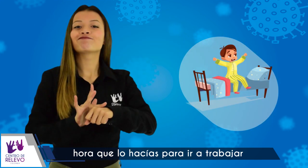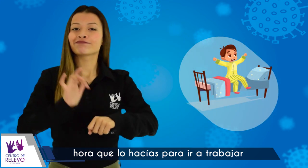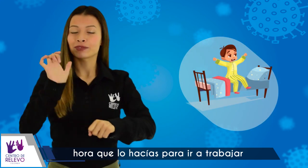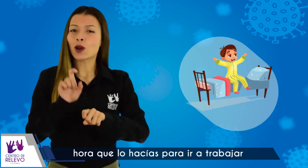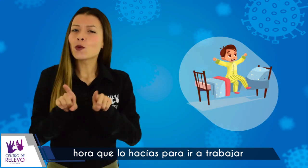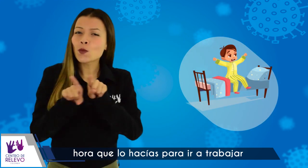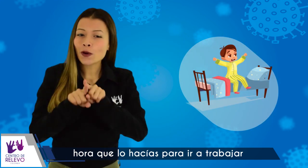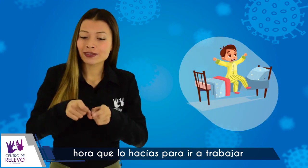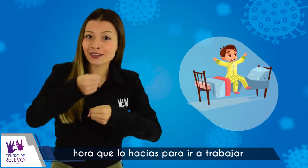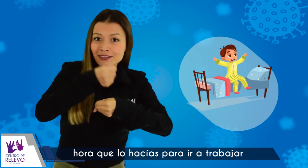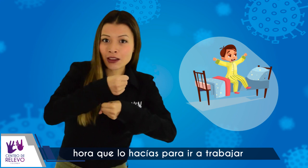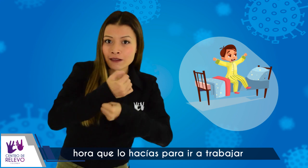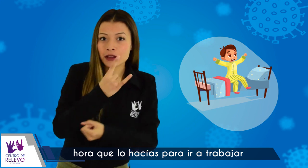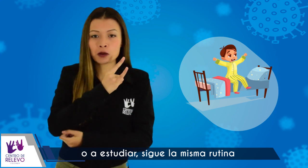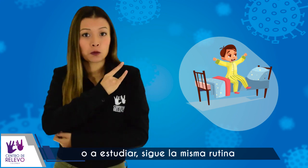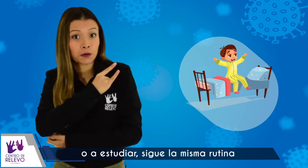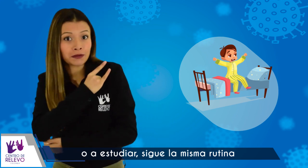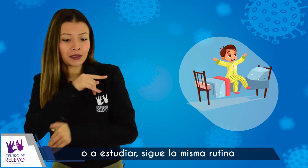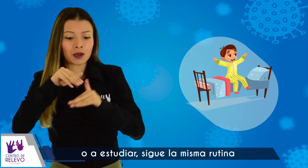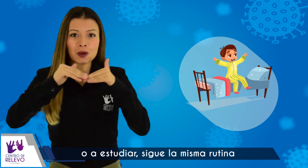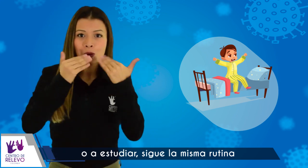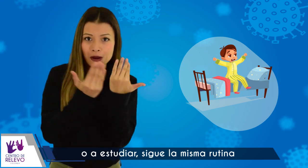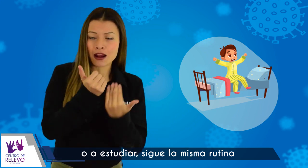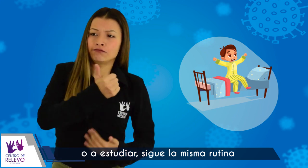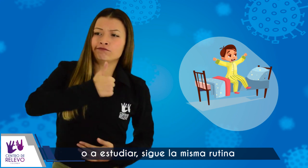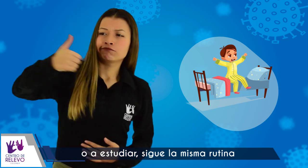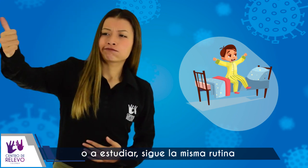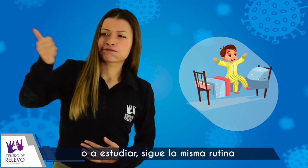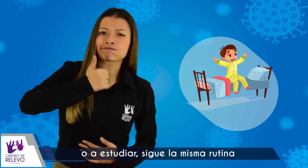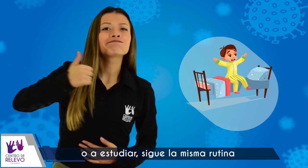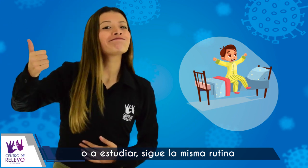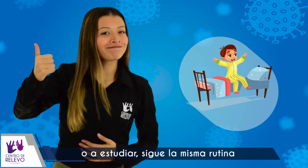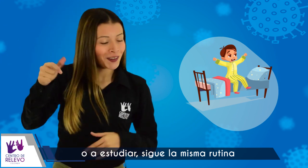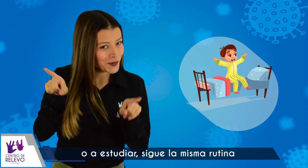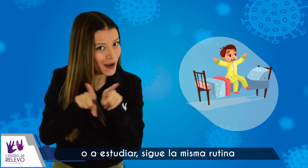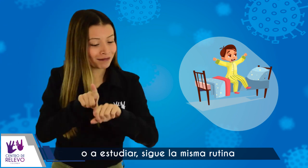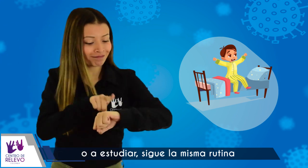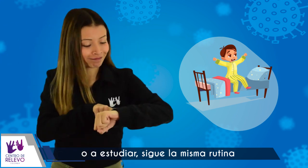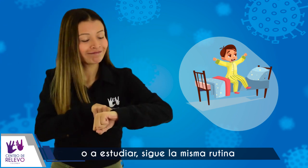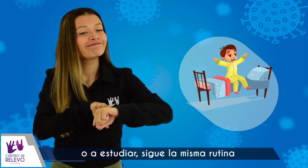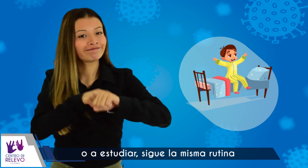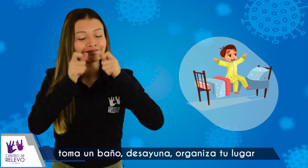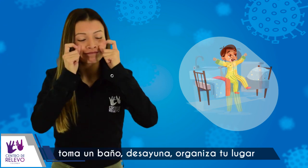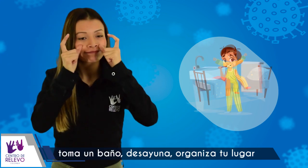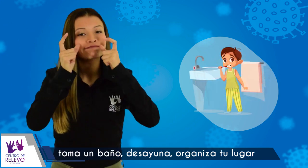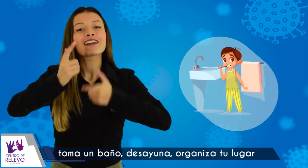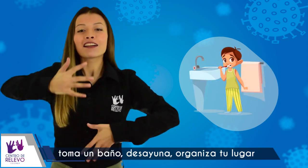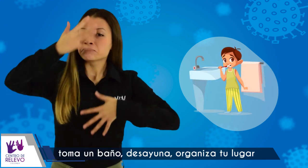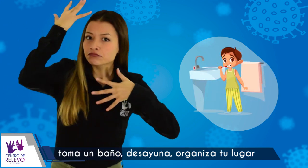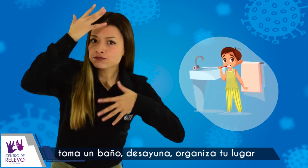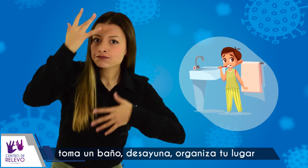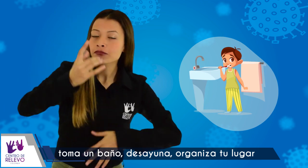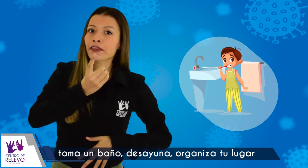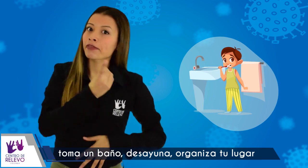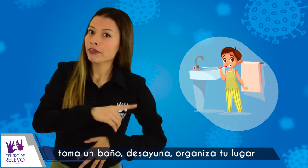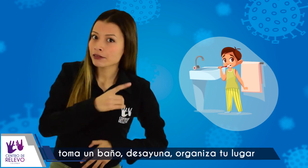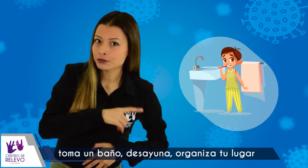que lo hacías para ir a trabajar o a estudiar. Sigue la misma rutina, toma un baño, desayuna,